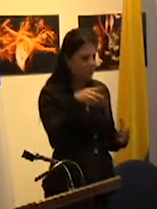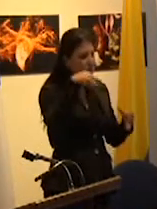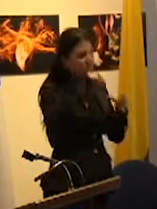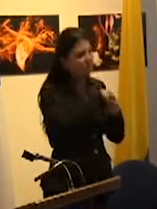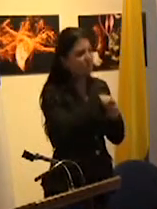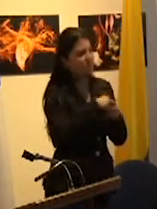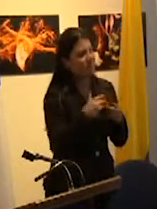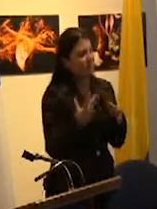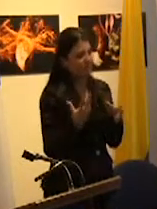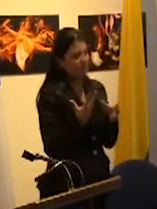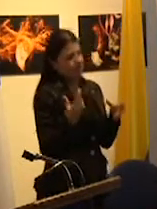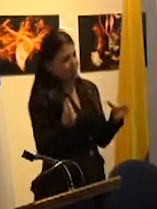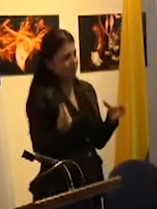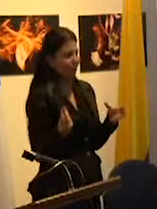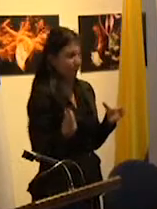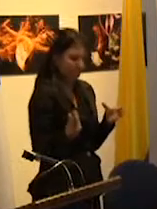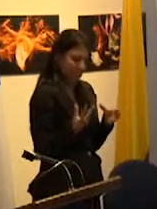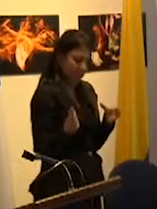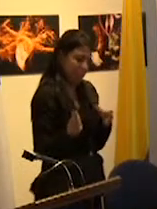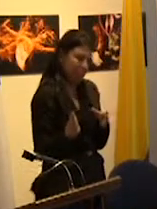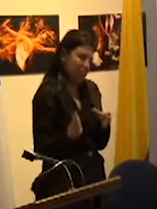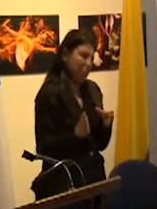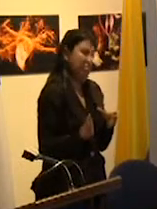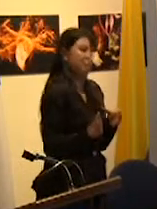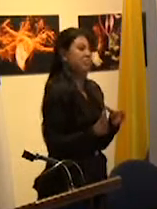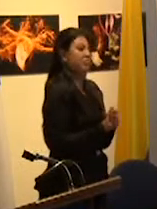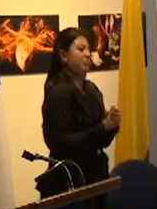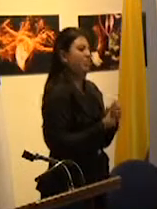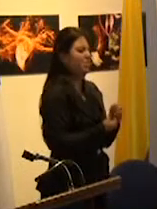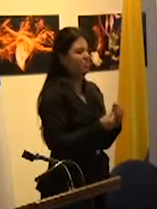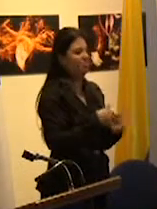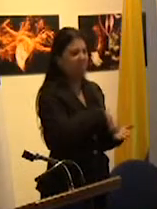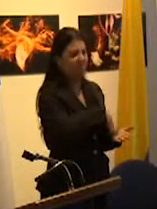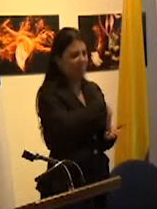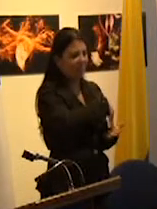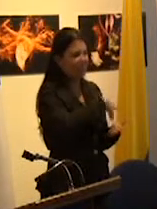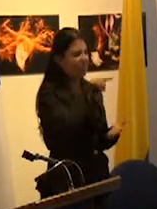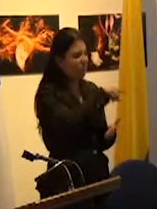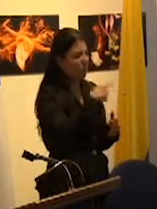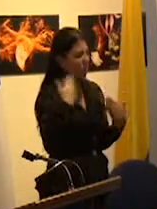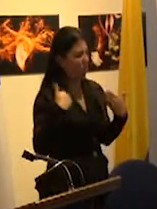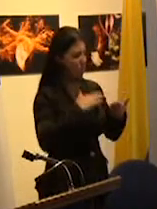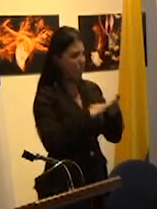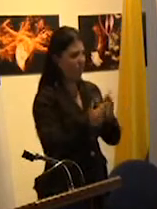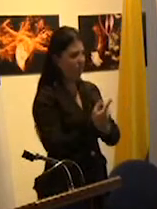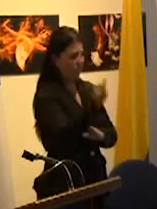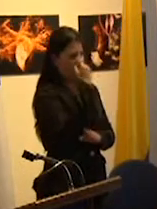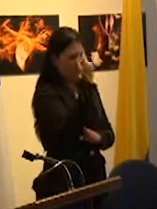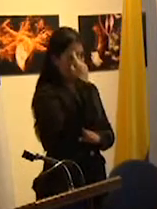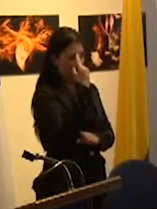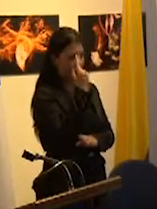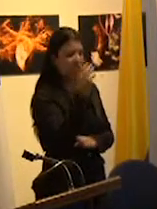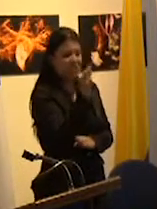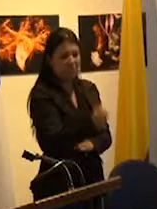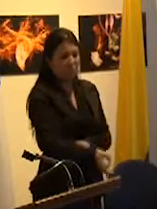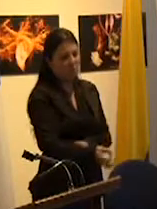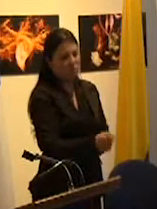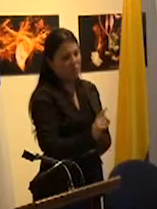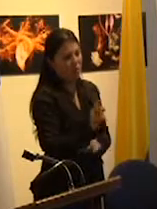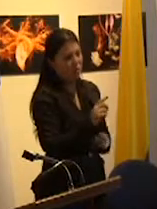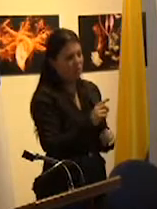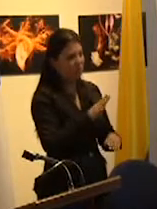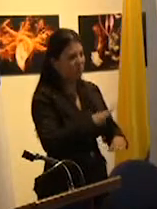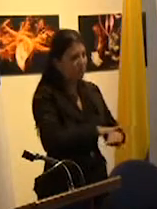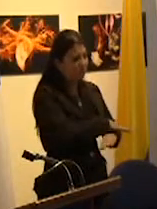incluir a los excluidos quedó débilmente vinculada con la comunidad política seguramente no